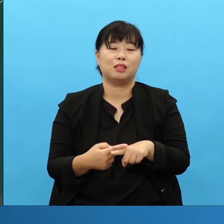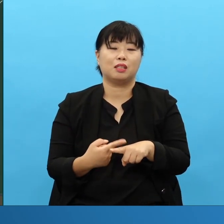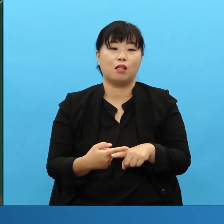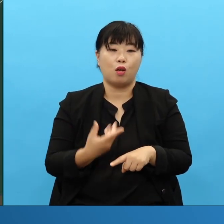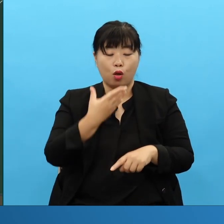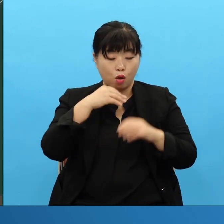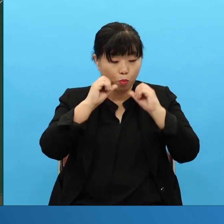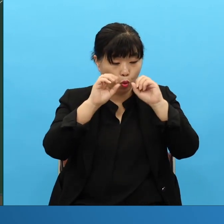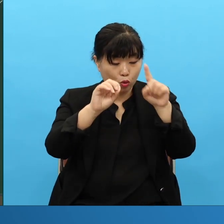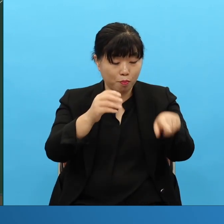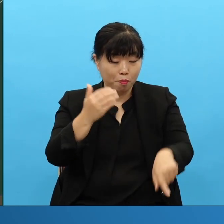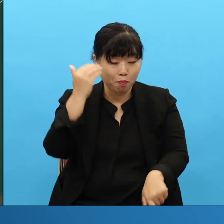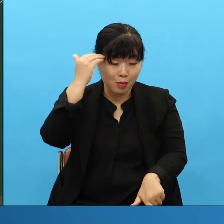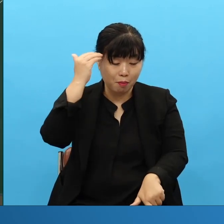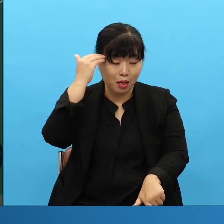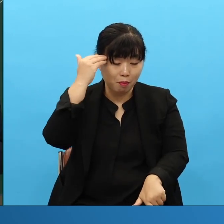복음 전하는 사람들은 이런 입장에 있어요